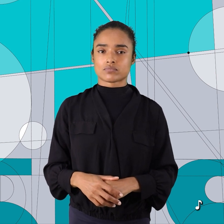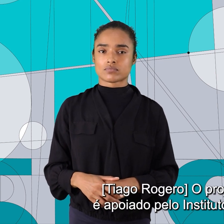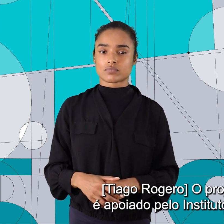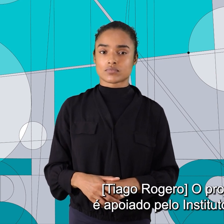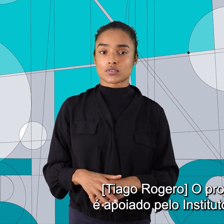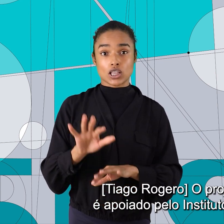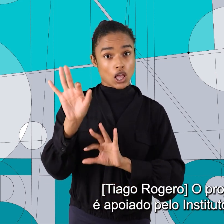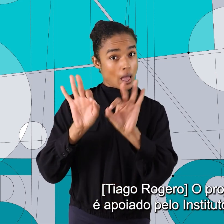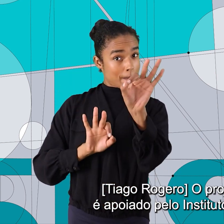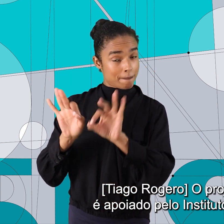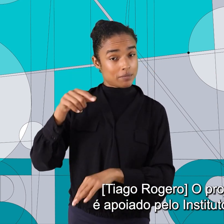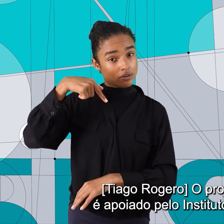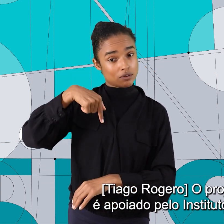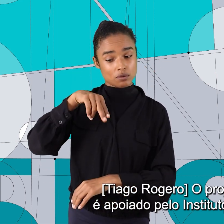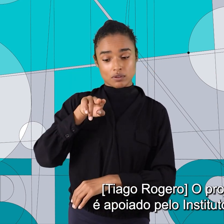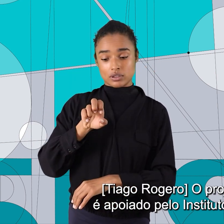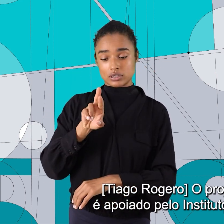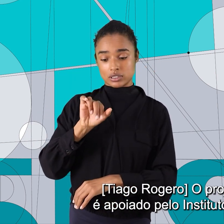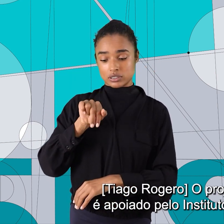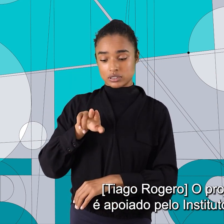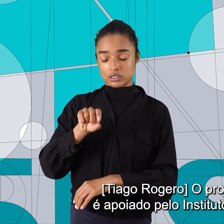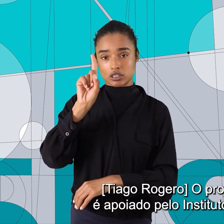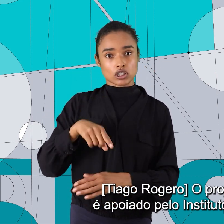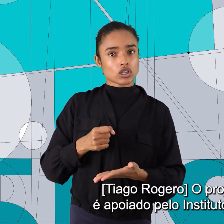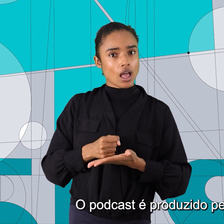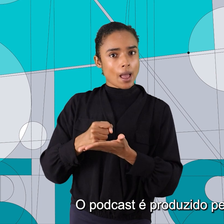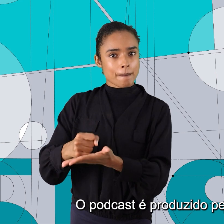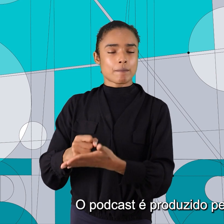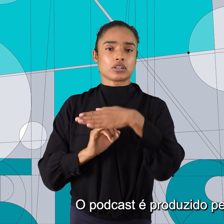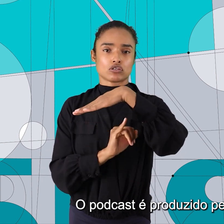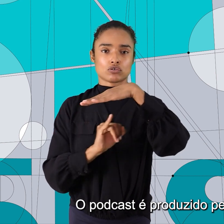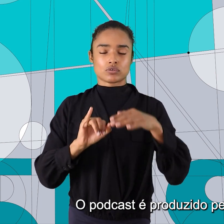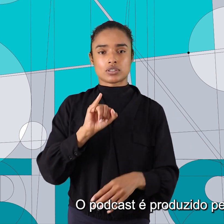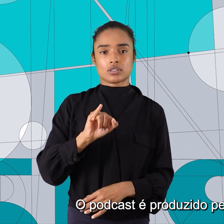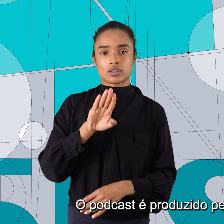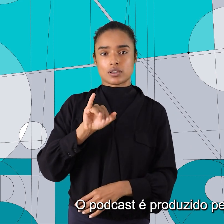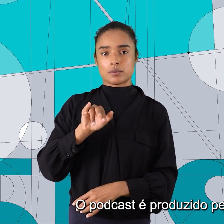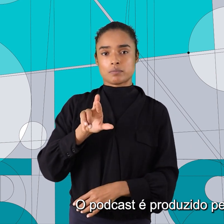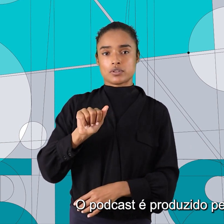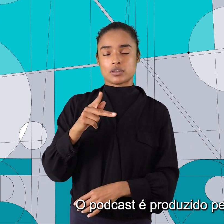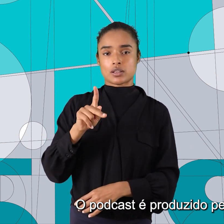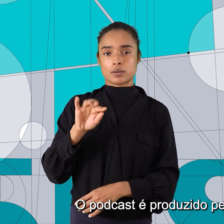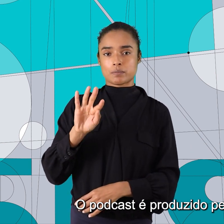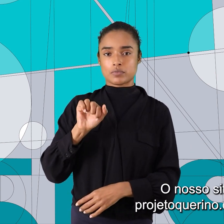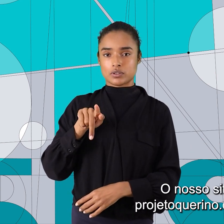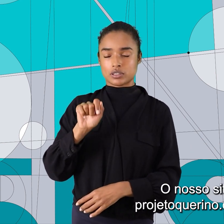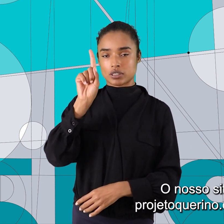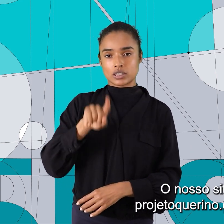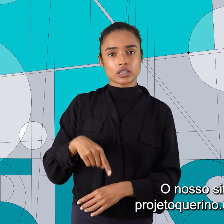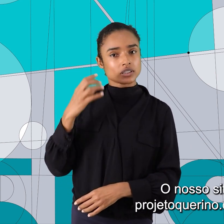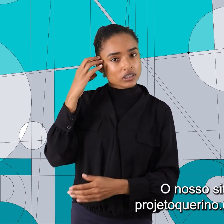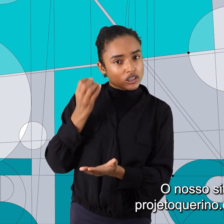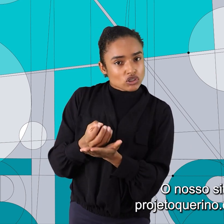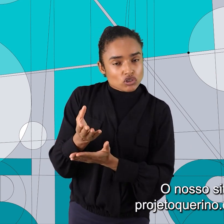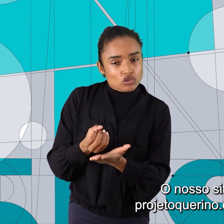O Projeto Querino é apoiado pelo Instituto Ibiraptanga. O podcast é produzido pela Rádio Novelo. O nosso